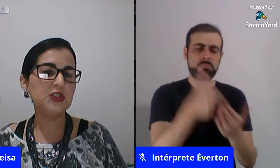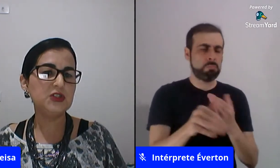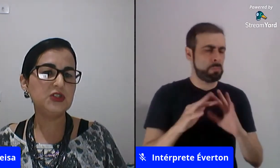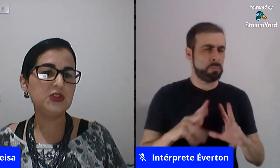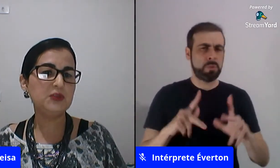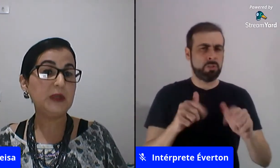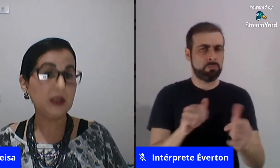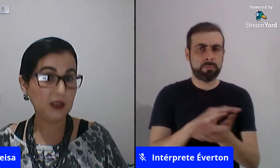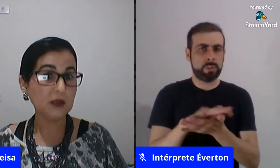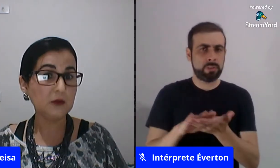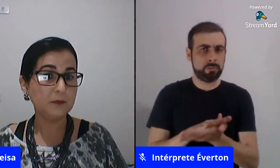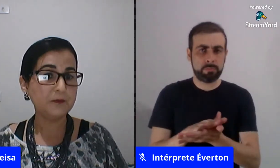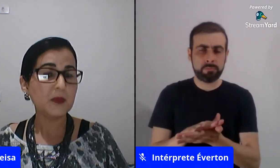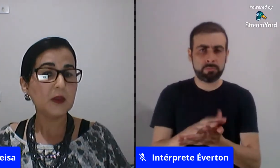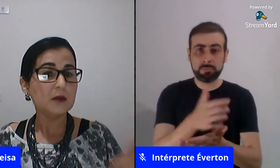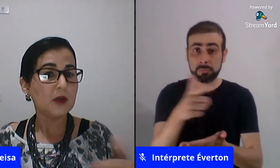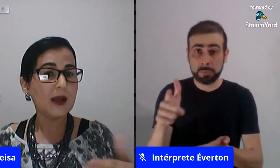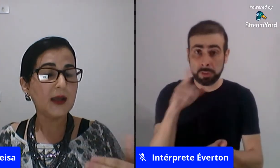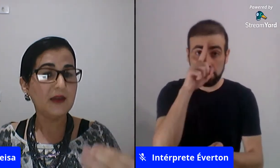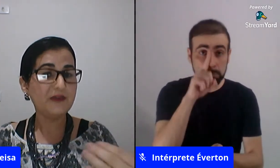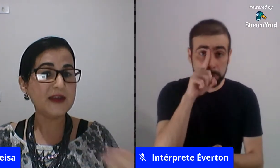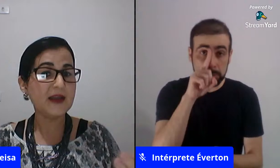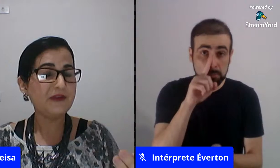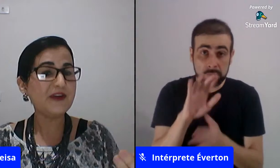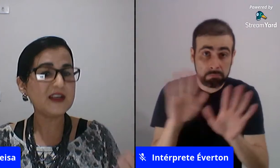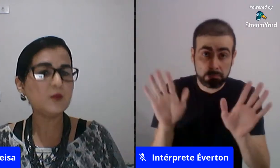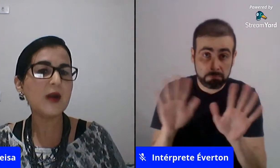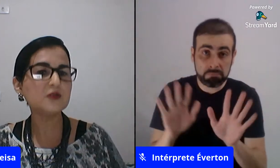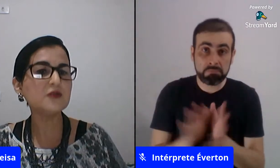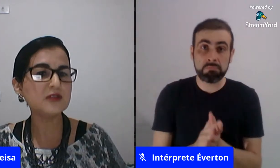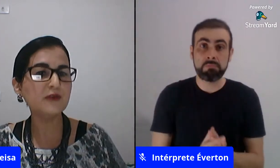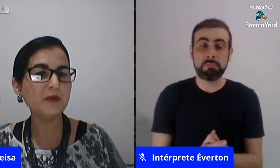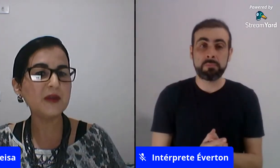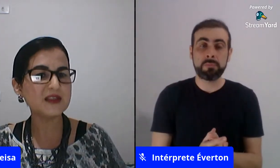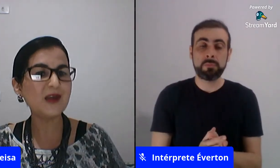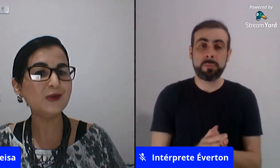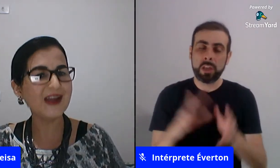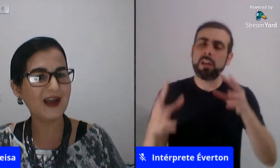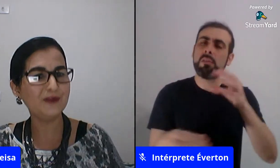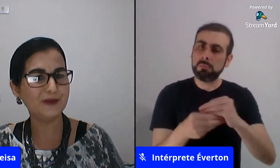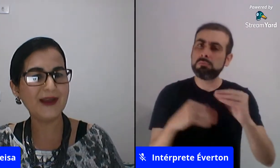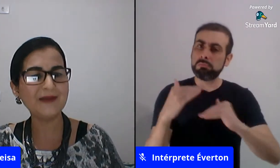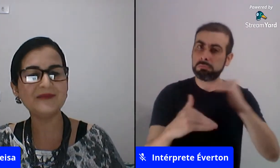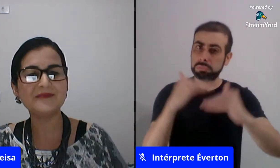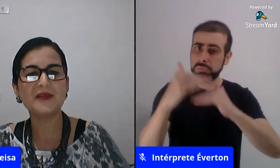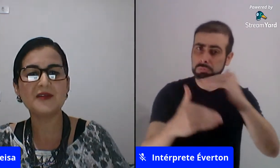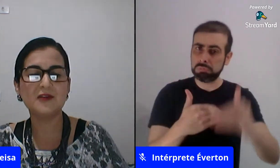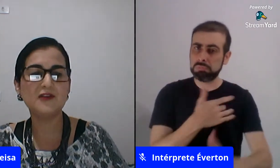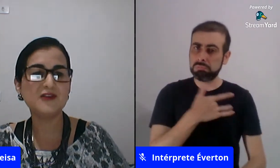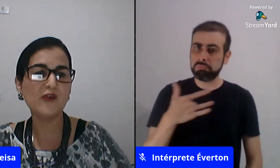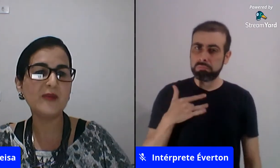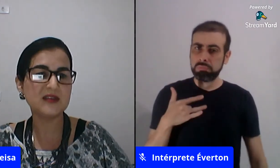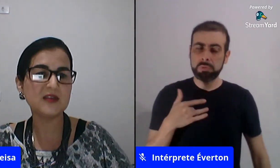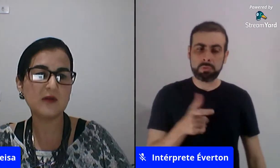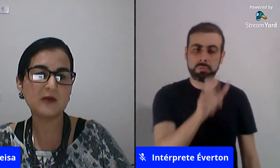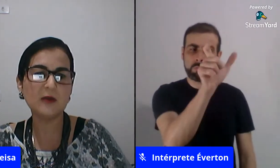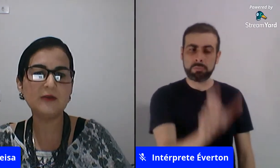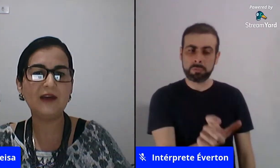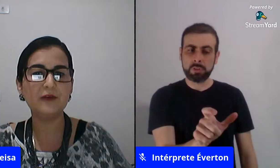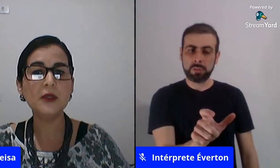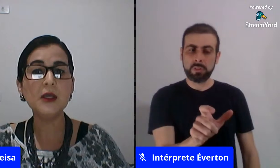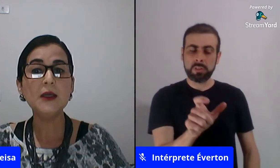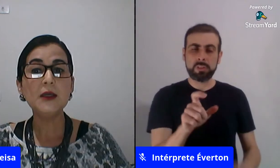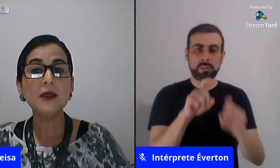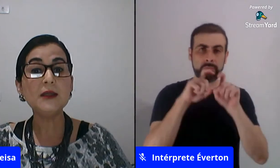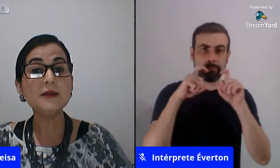tipo de perigo é faz parte do desenvolvimento saudável né do desenvolvimento sexual